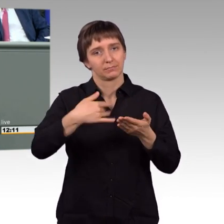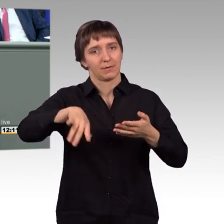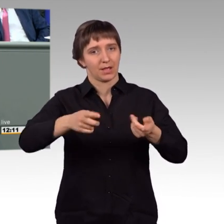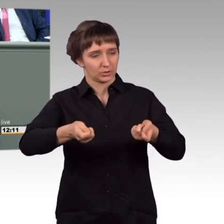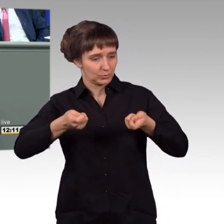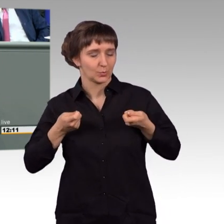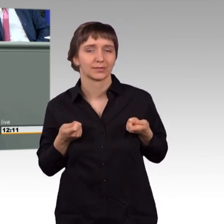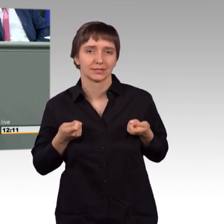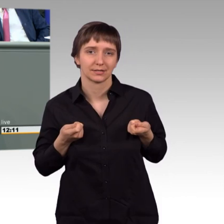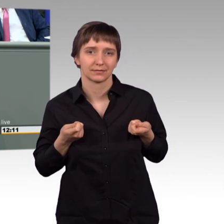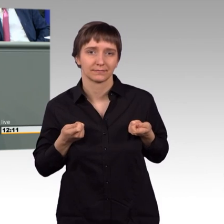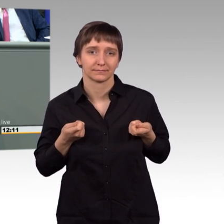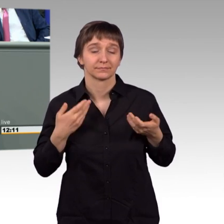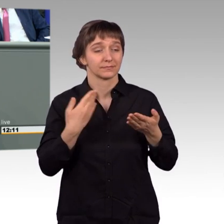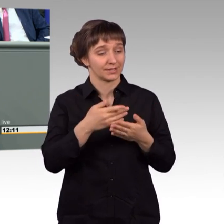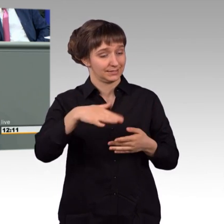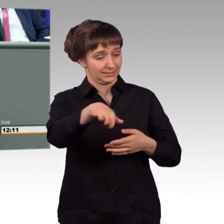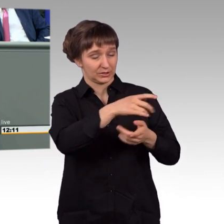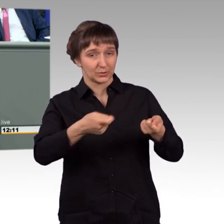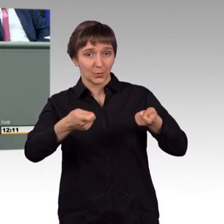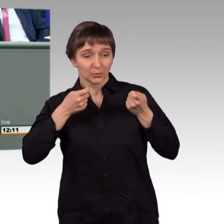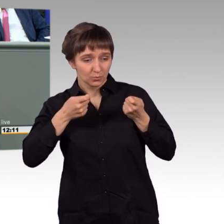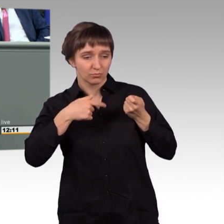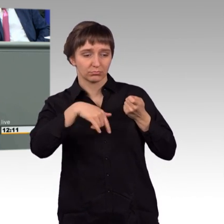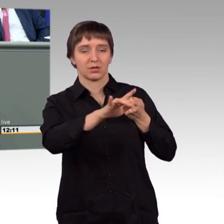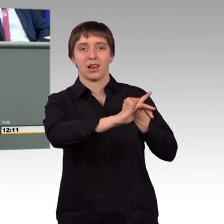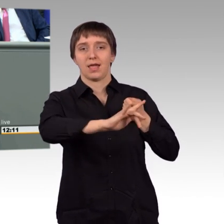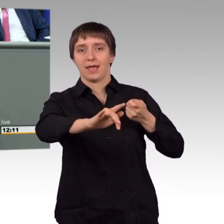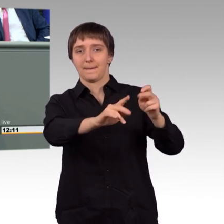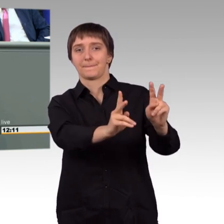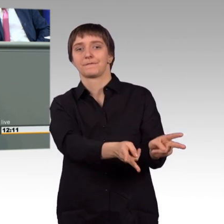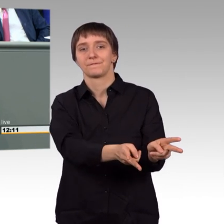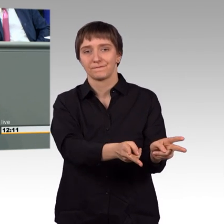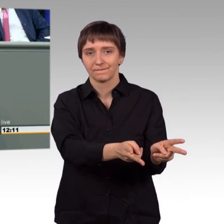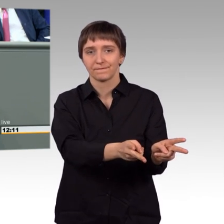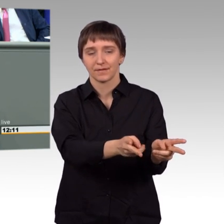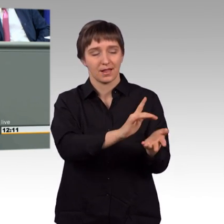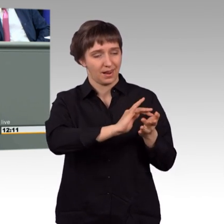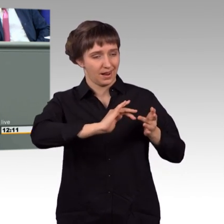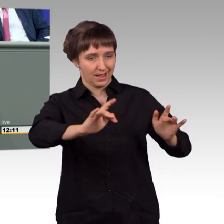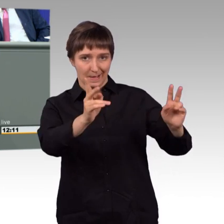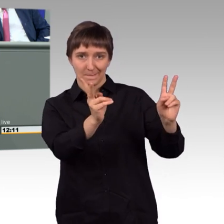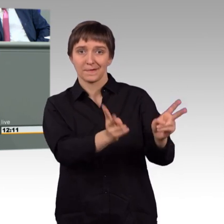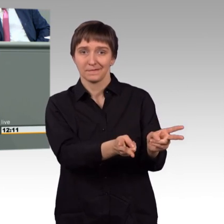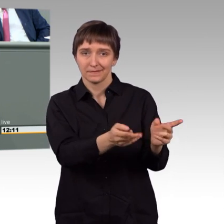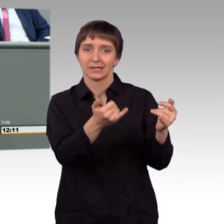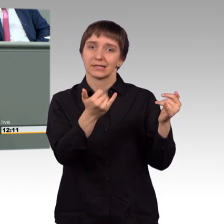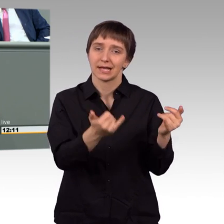Und dort, wo man sich zurückzieht, entsteht ein Vakuum. Und in dieses Vakuum gehen jetzt regionale Mächte